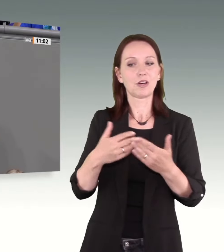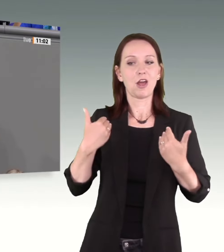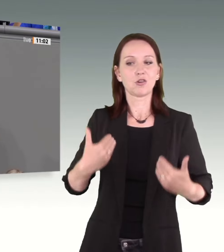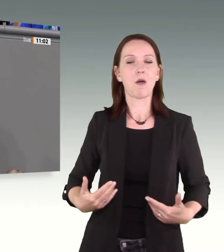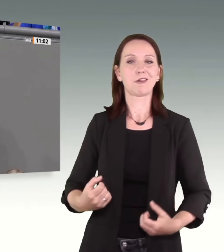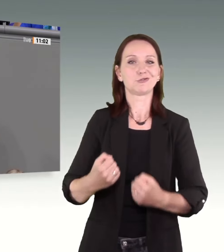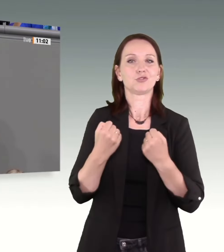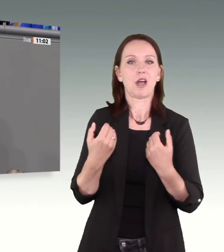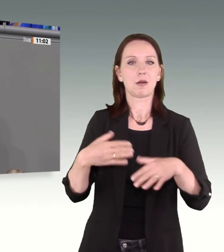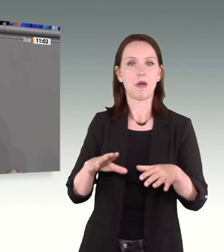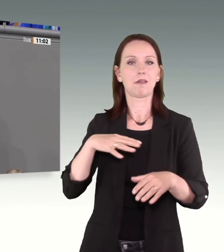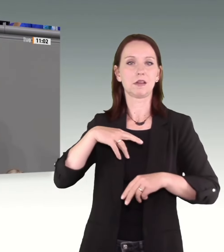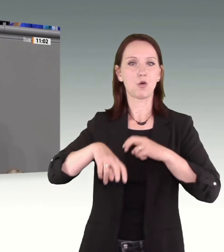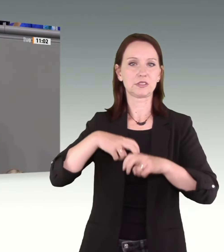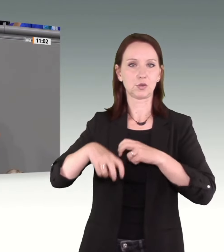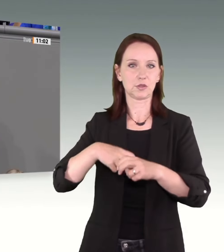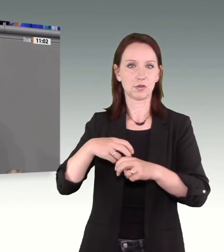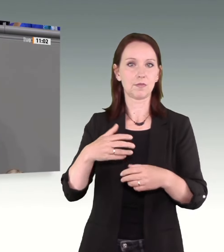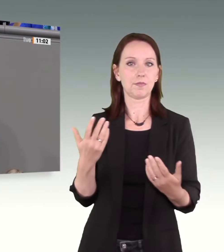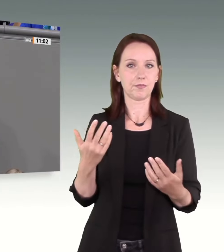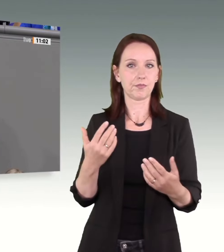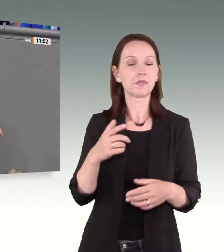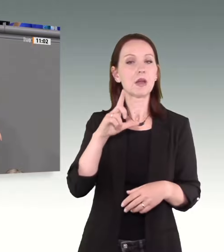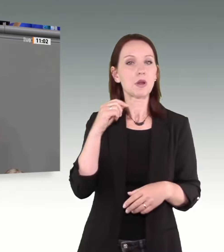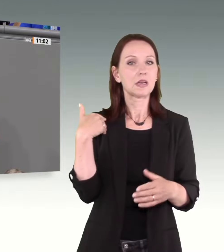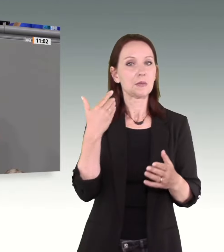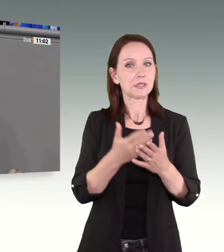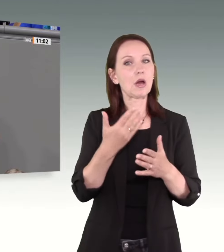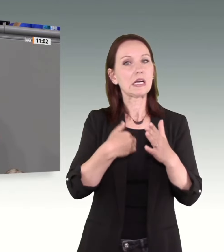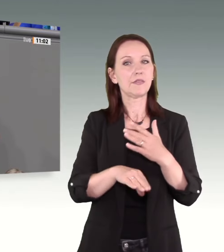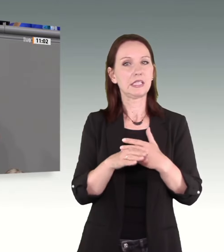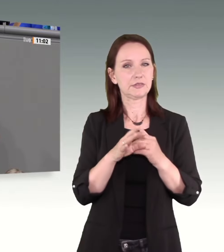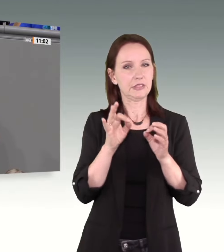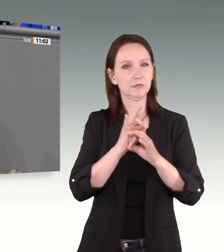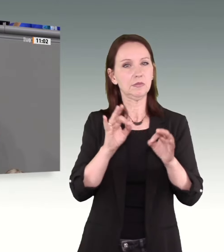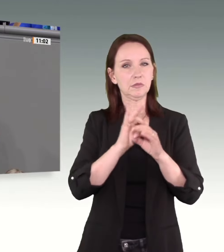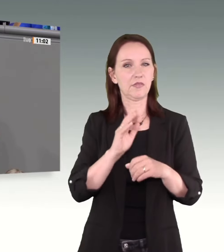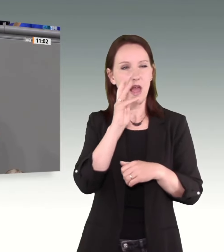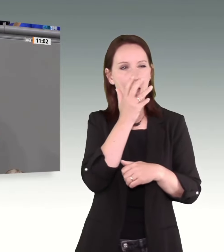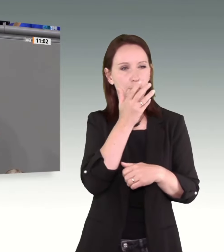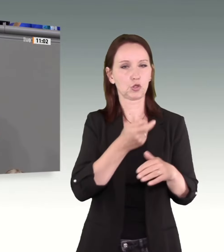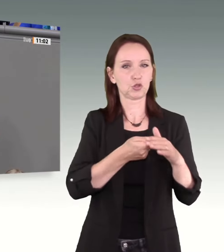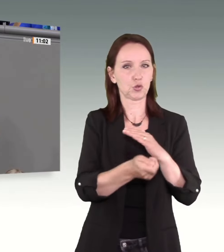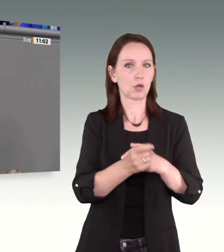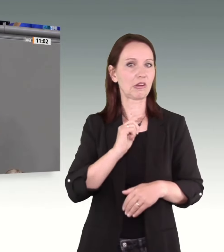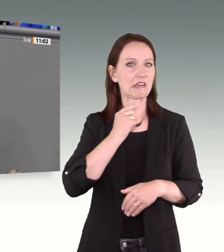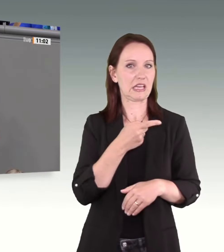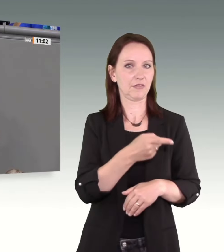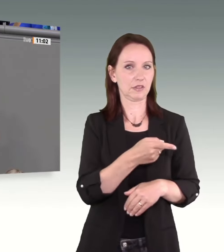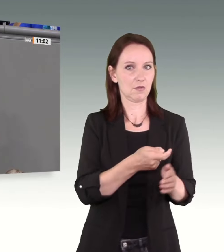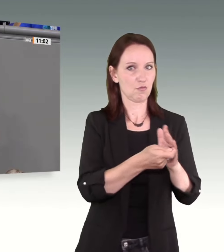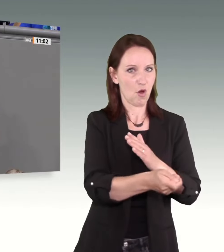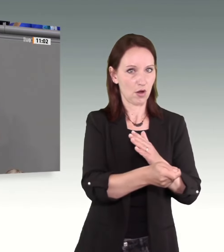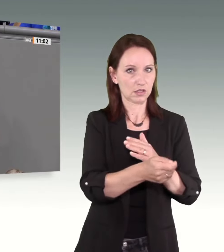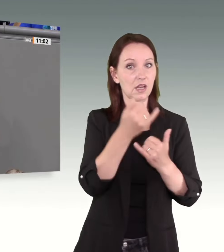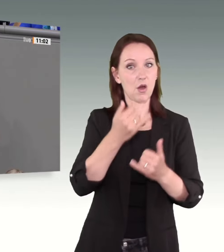unter anderem bereits die heimtückische Tötung etwa mittels Gift als Mord zu qualifizieren, soll es jetzt auch die Tötung durch Gewalt